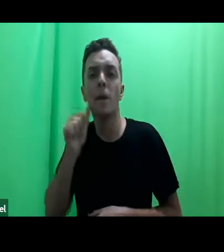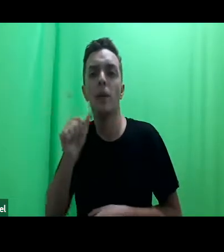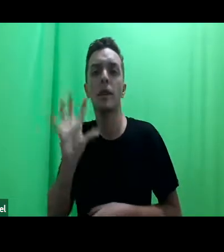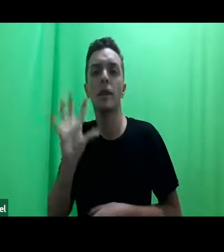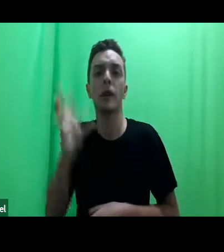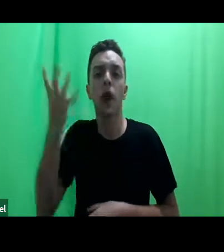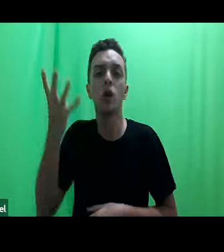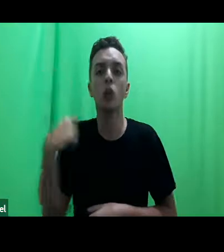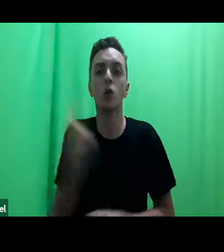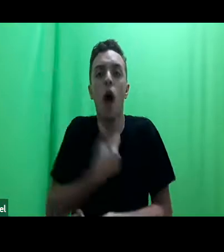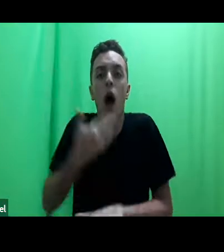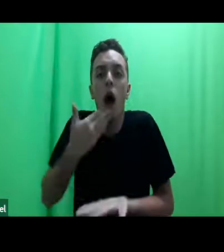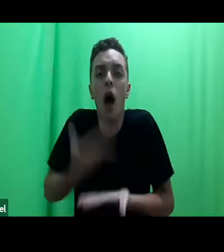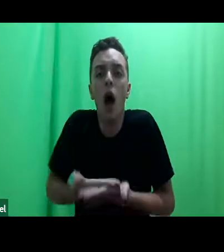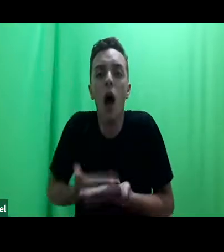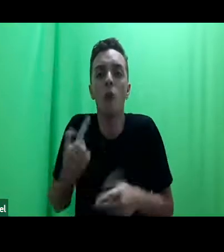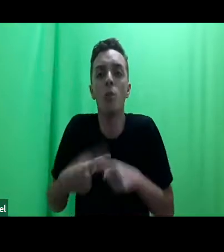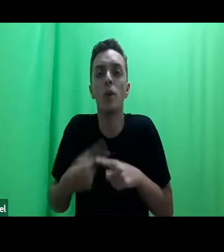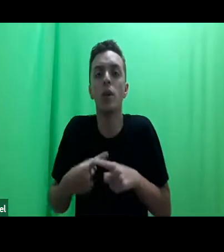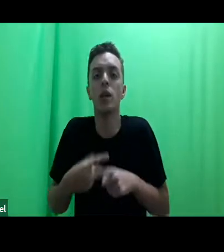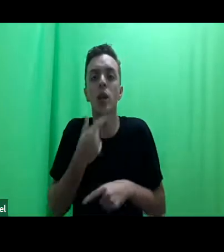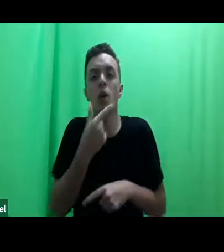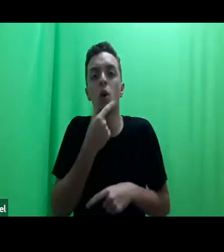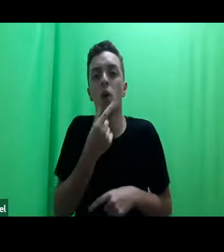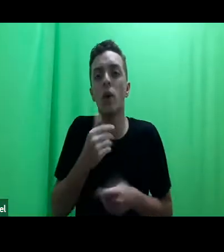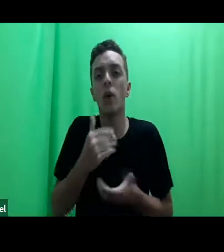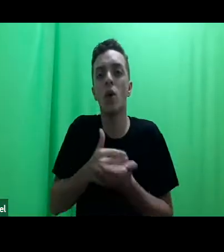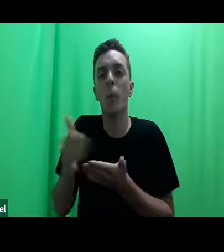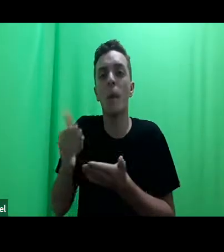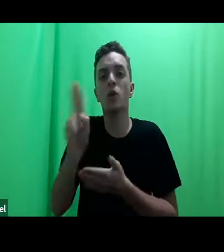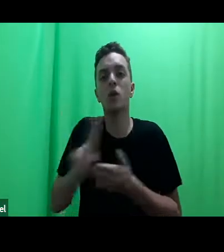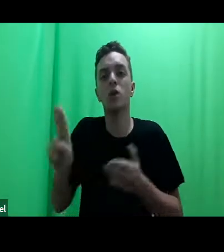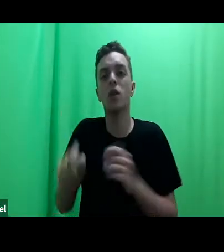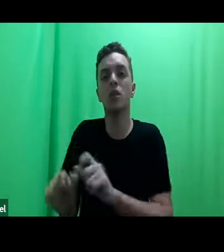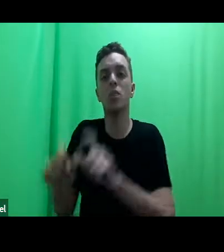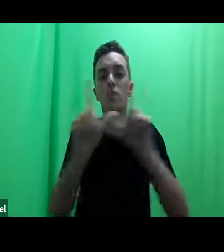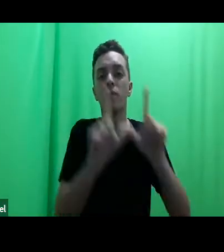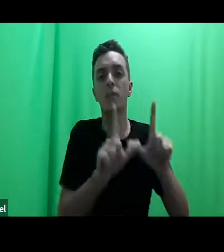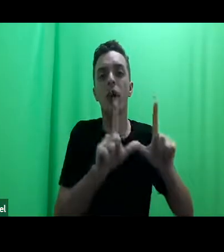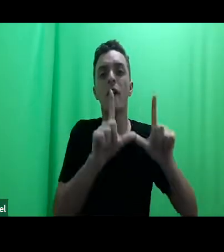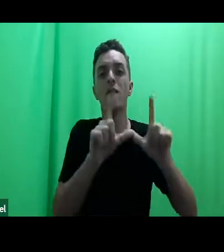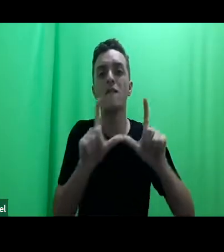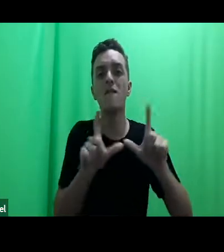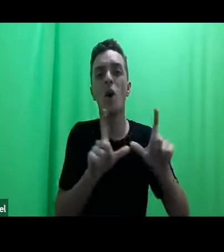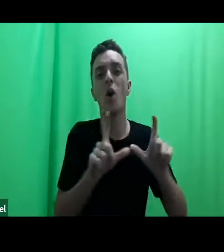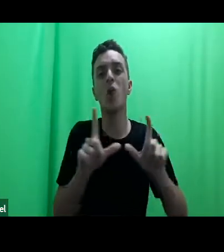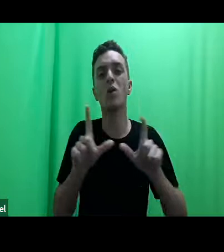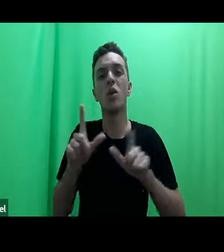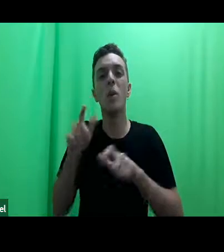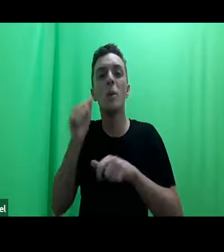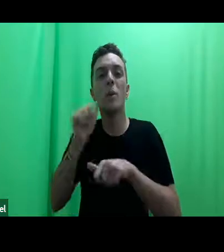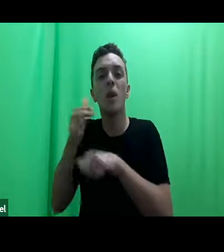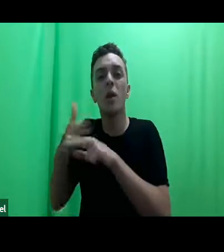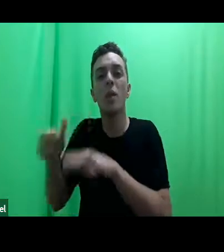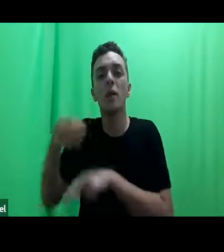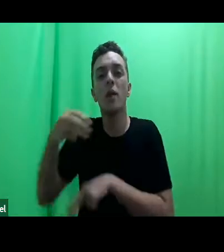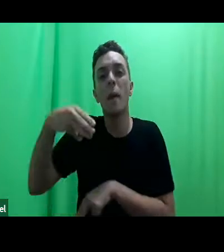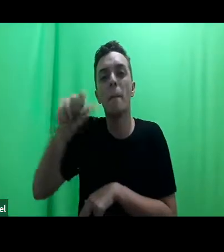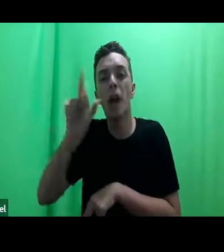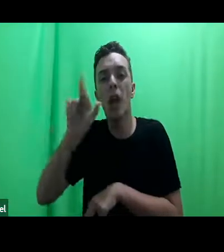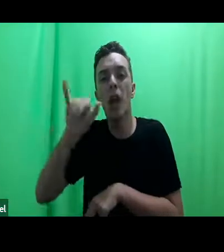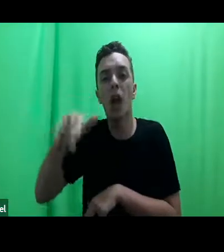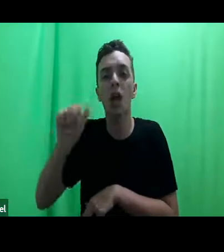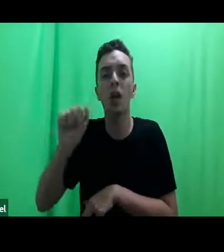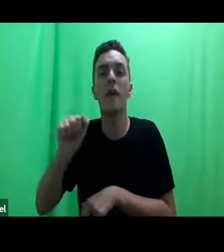indignação em que o promotor faz uso de um argumento, no caso da Mariana Ferrer, faz